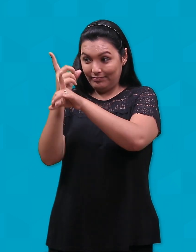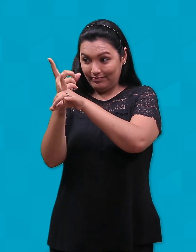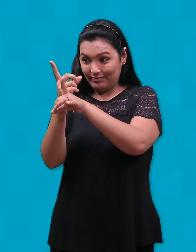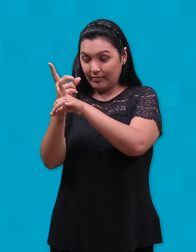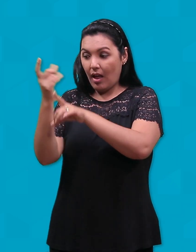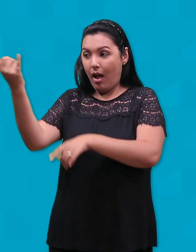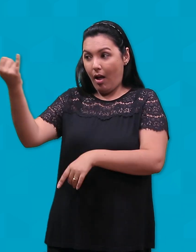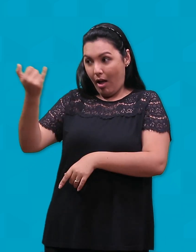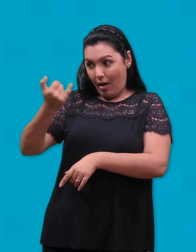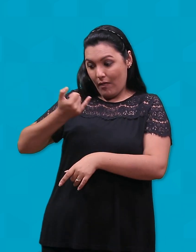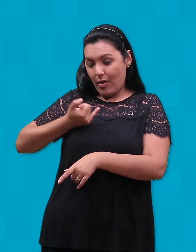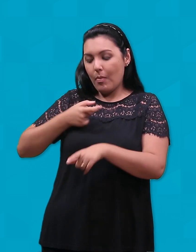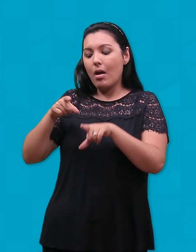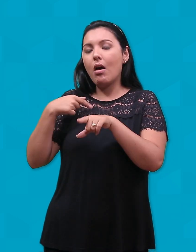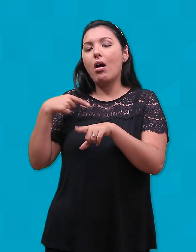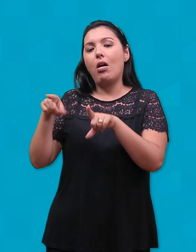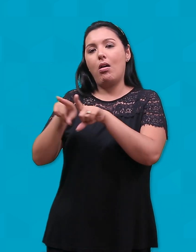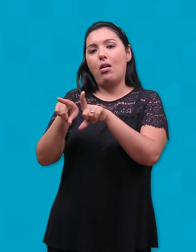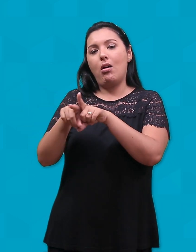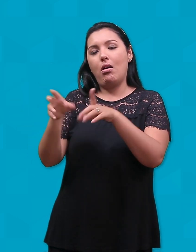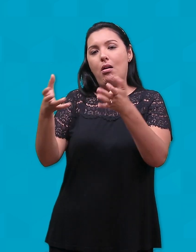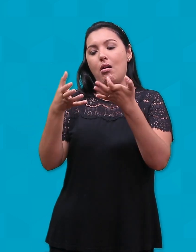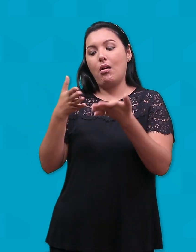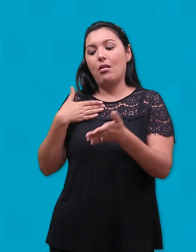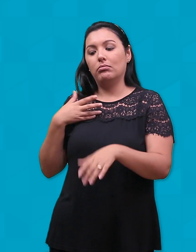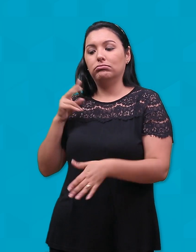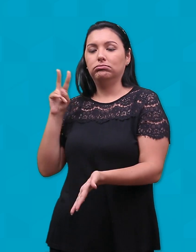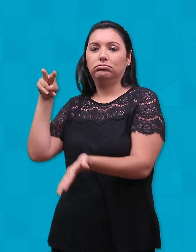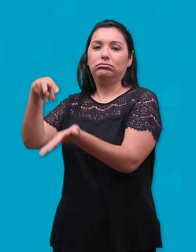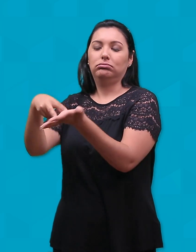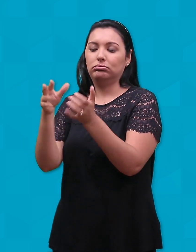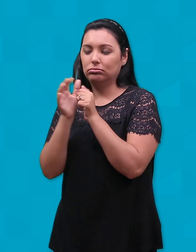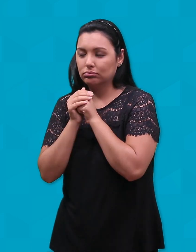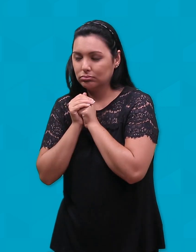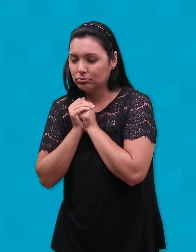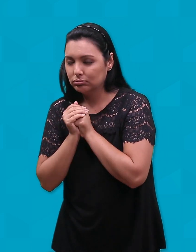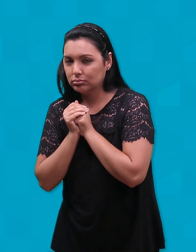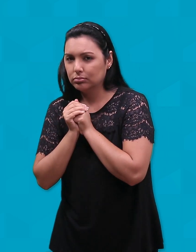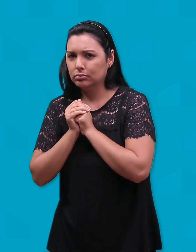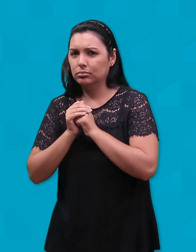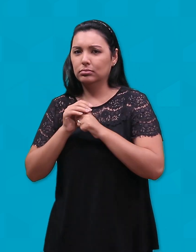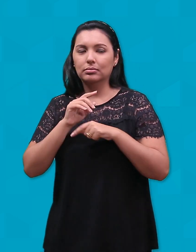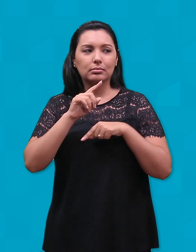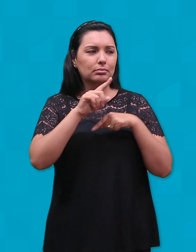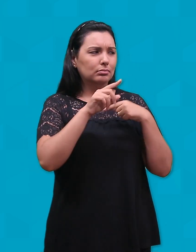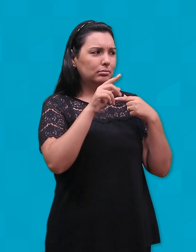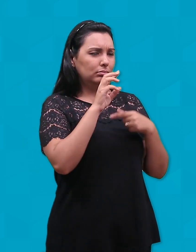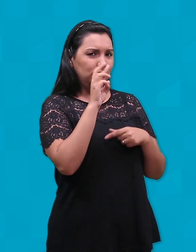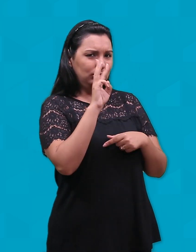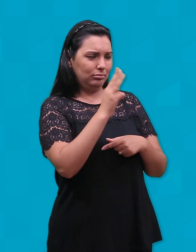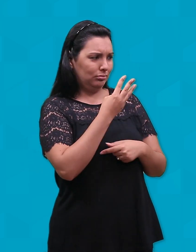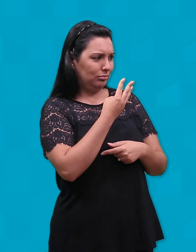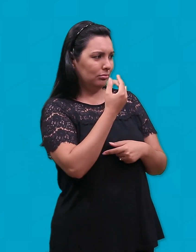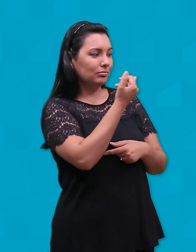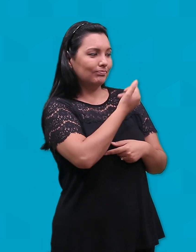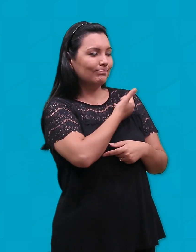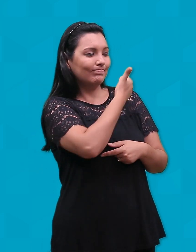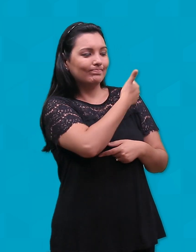avisai-me, para que também eu vá adorá-lo. Depois que ouviram o rei, eles partiram. E a